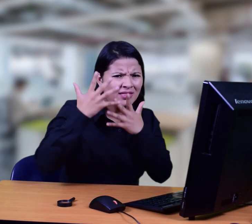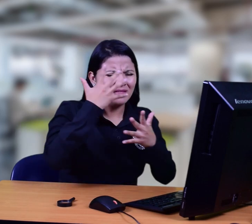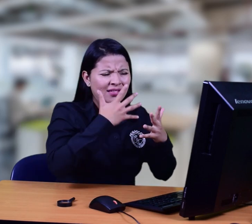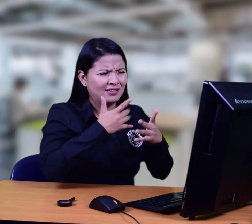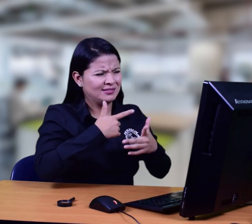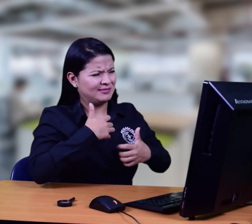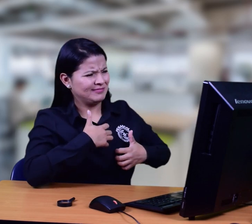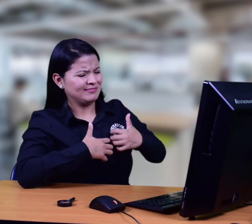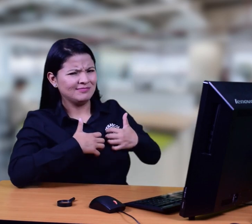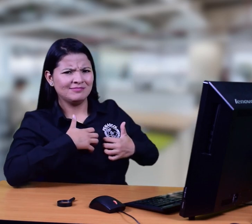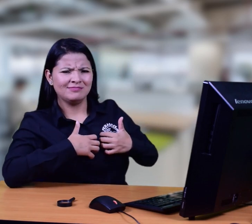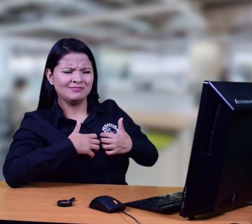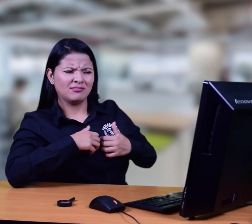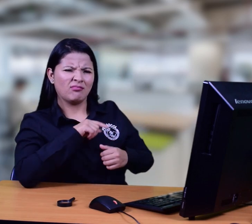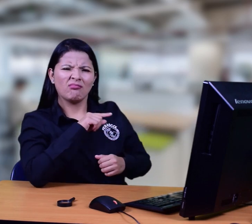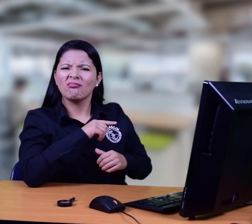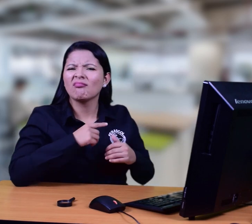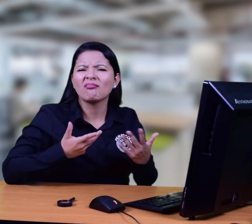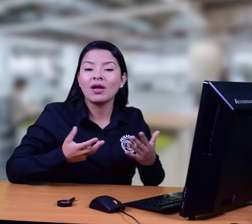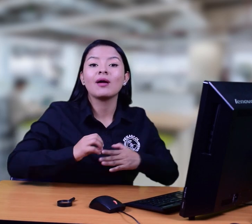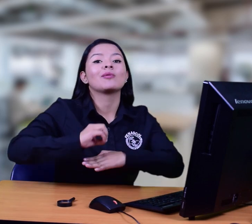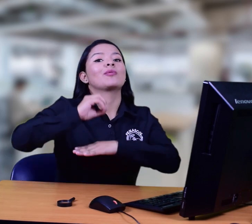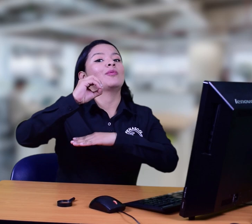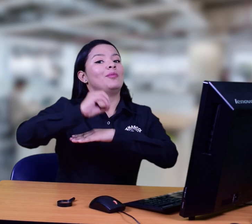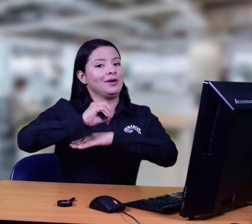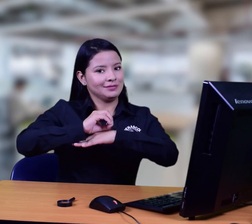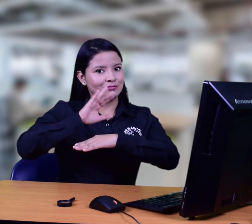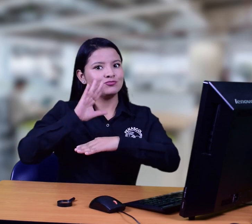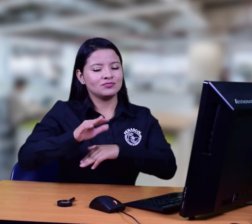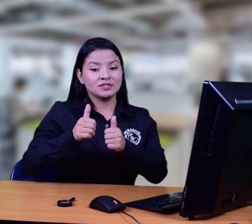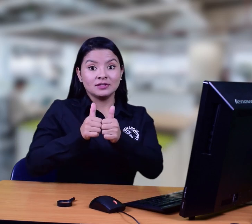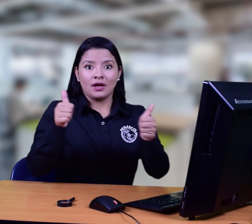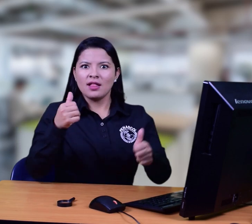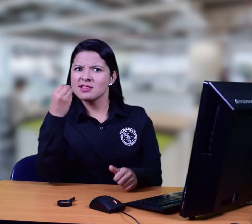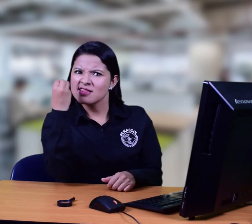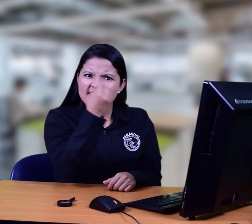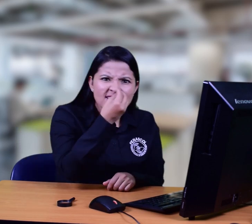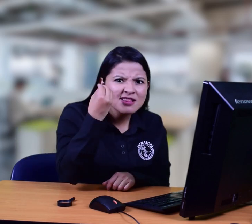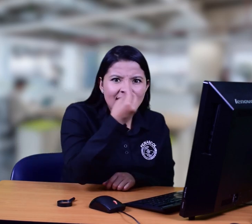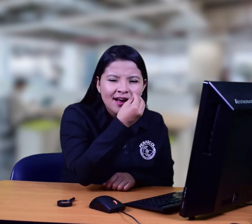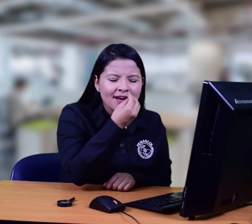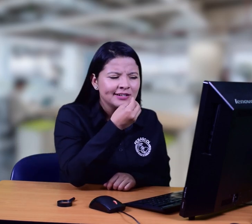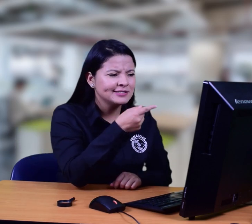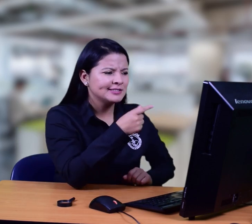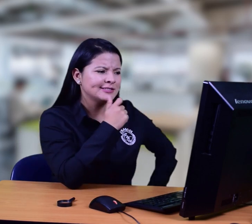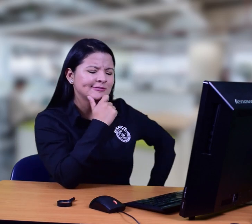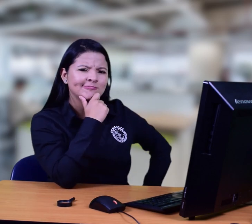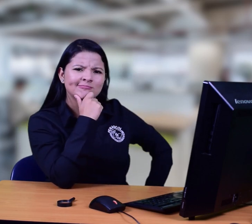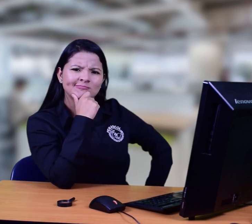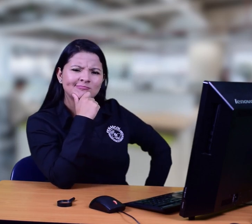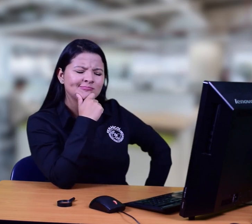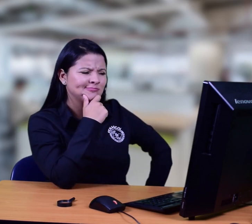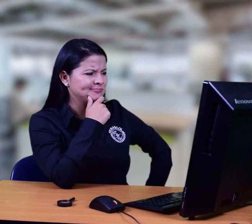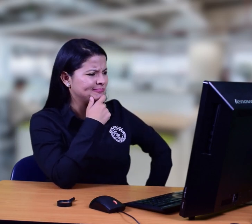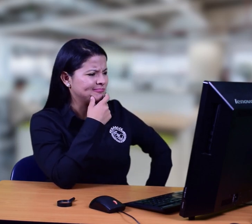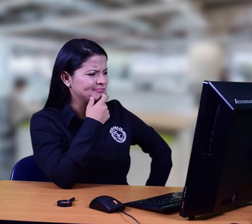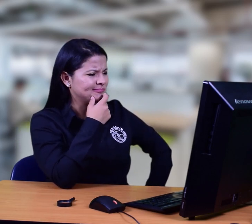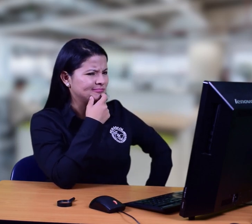como confundidas e inquietas con este tema. El tema de esta publicación fueron las organizaciones sin ánimo de lucro,